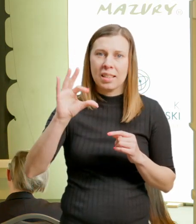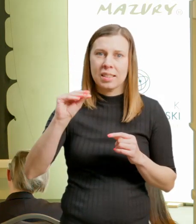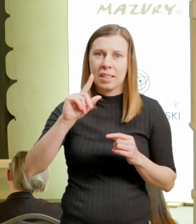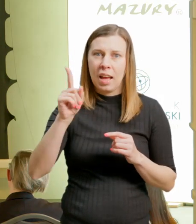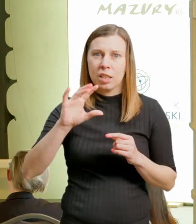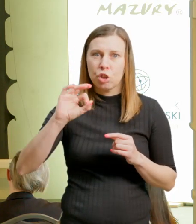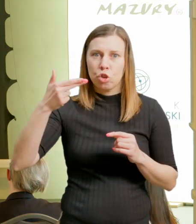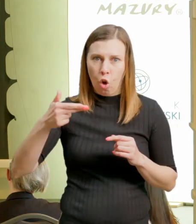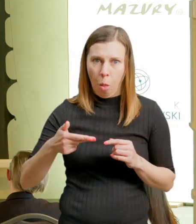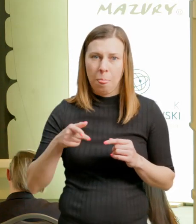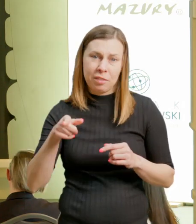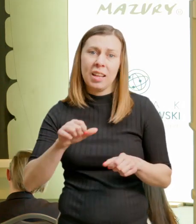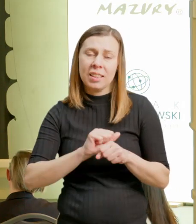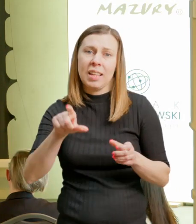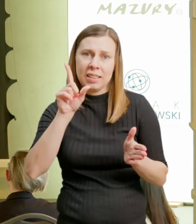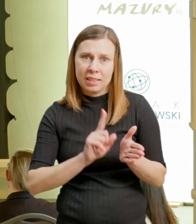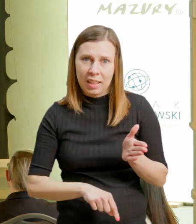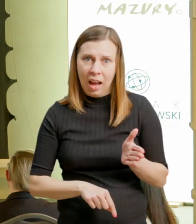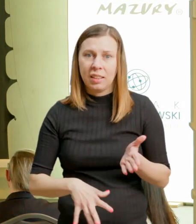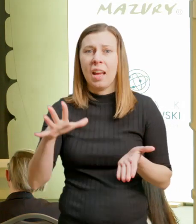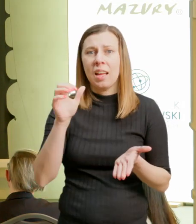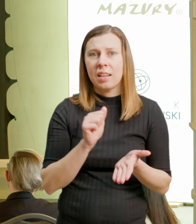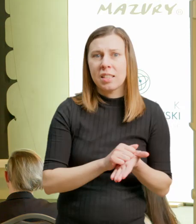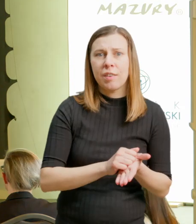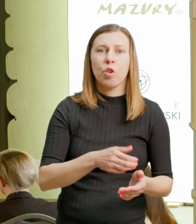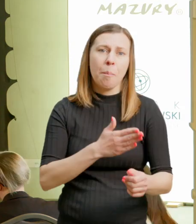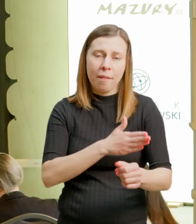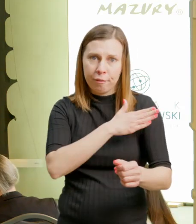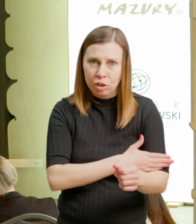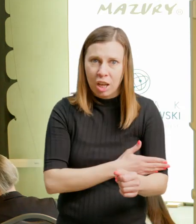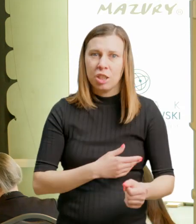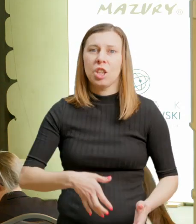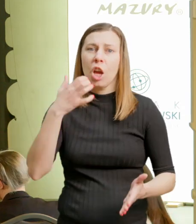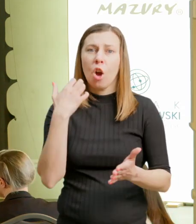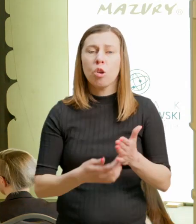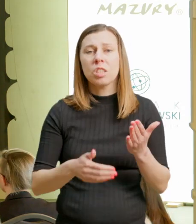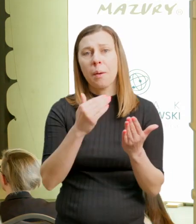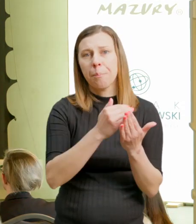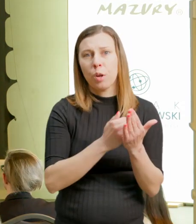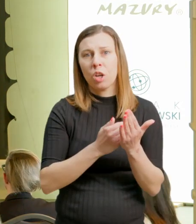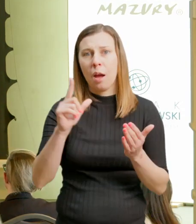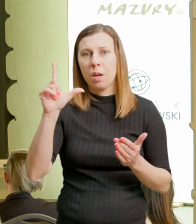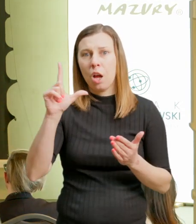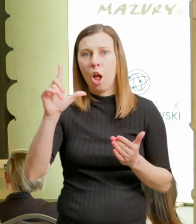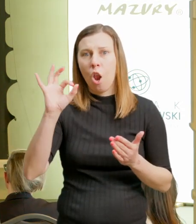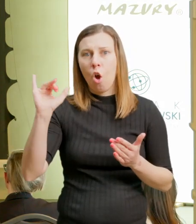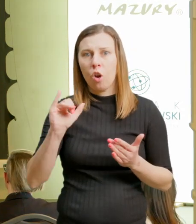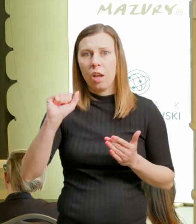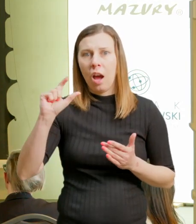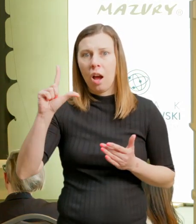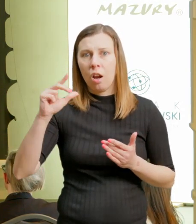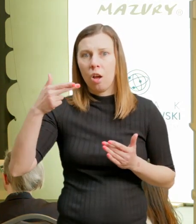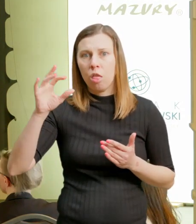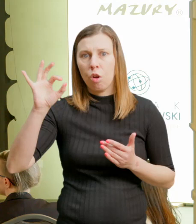programów lojalnościowych. I też, proszę Państwa, odwrotność dotychczasowego trendu, czyli organizujemy dłuższy